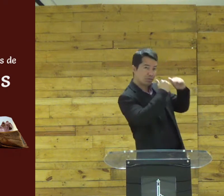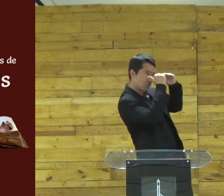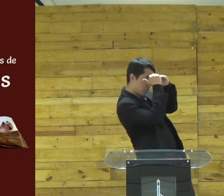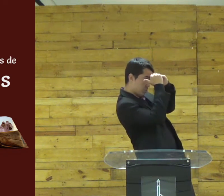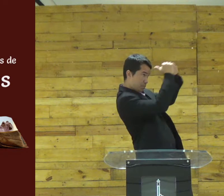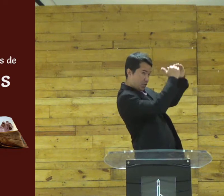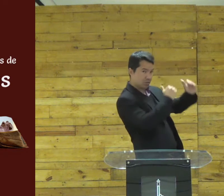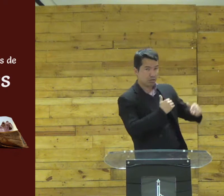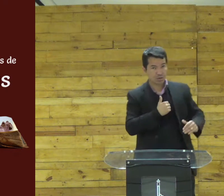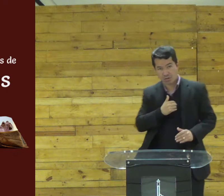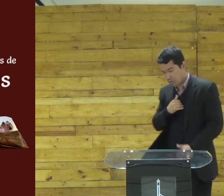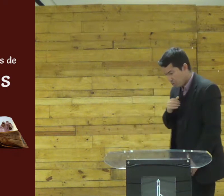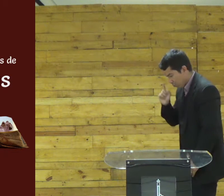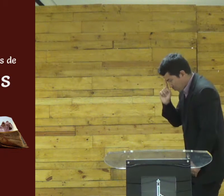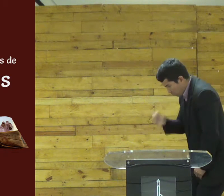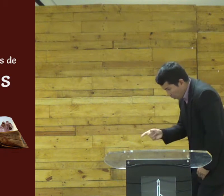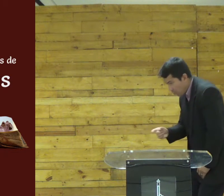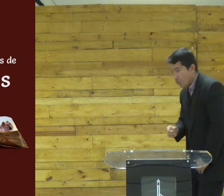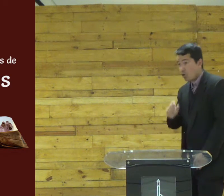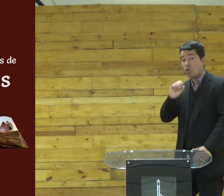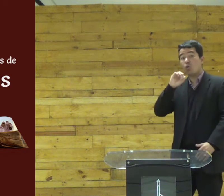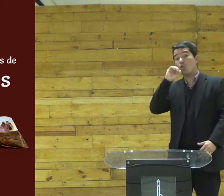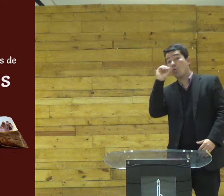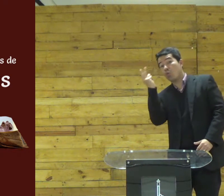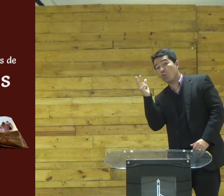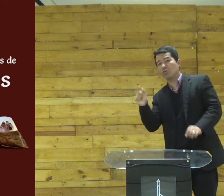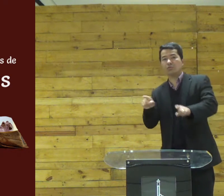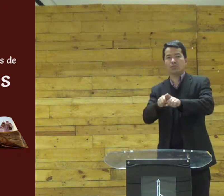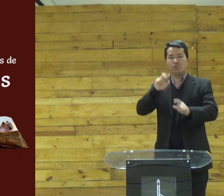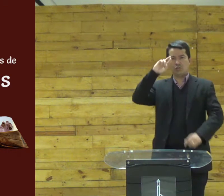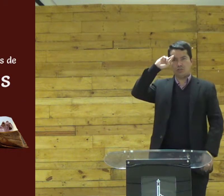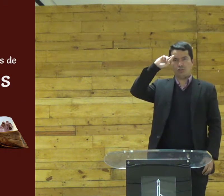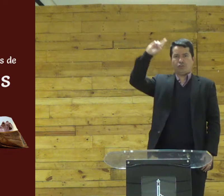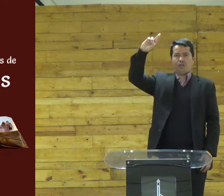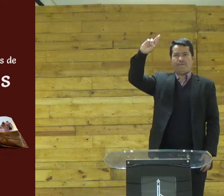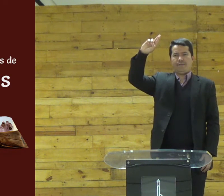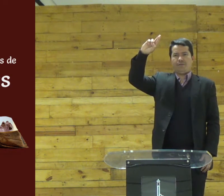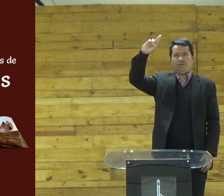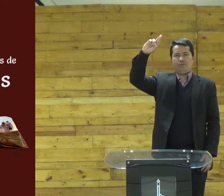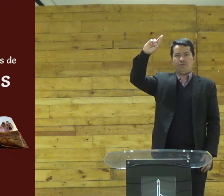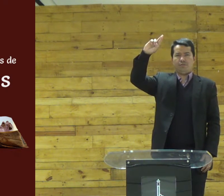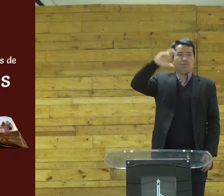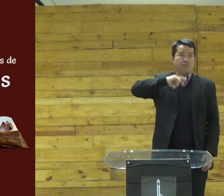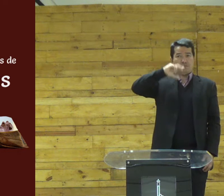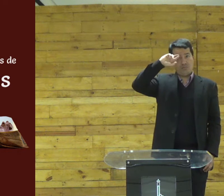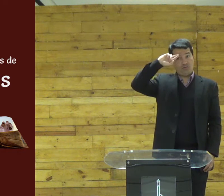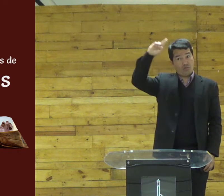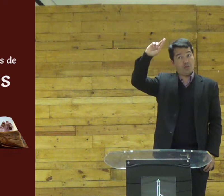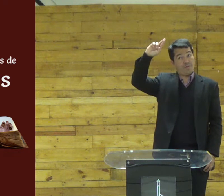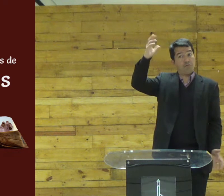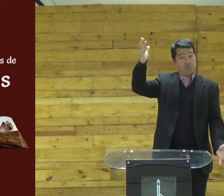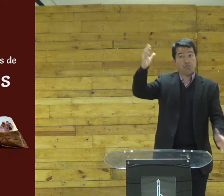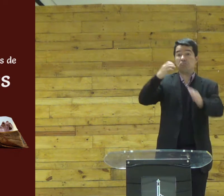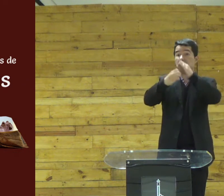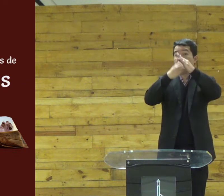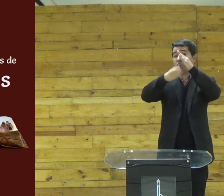pega o seu copo e isso foi uma coisa obediente temos também um outro caso porque quem manda